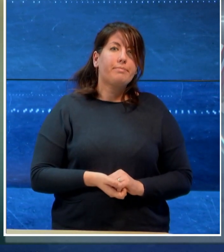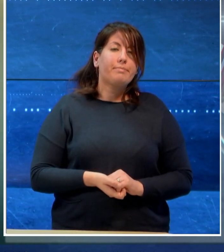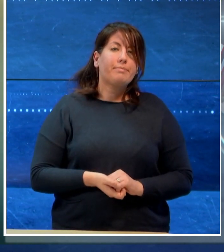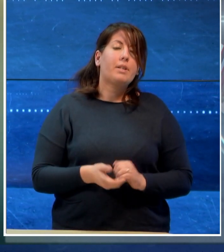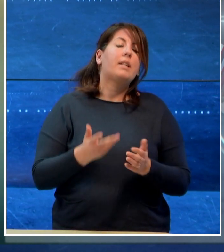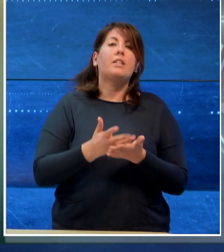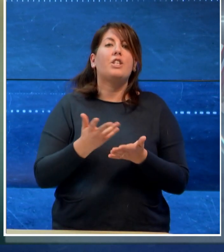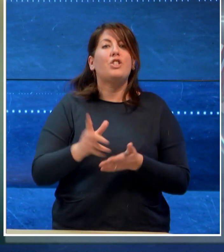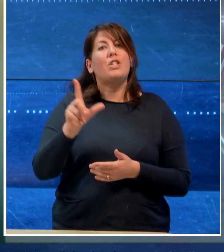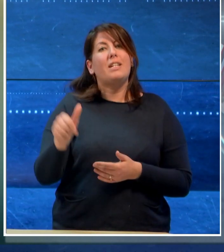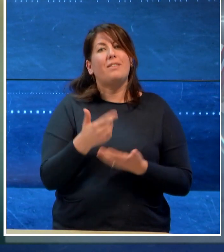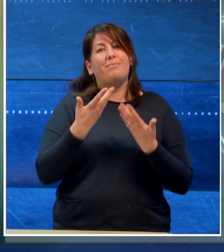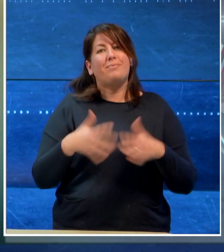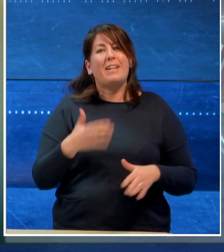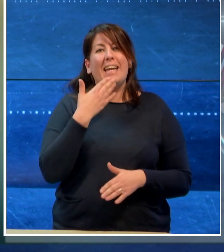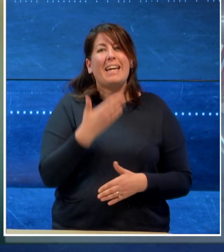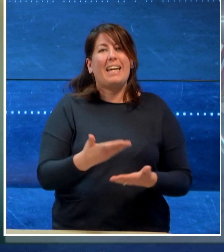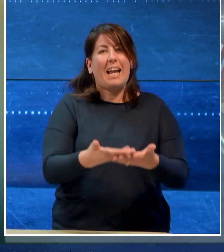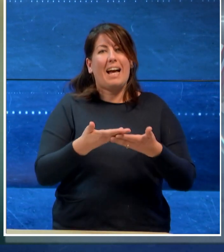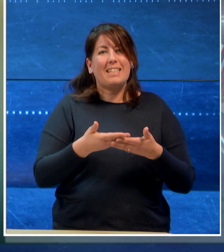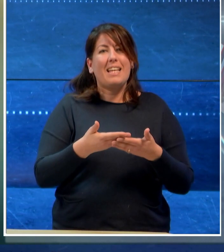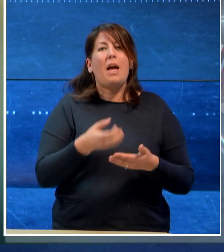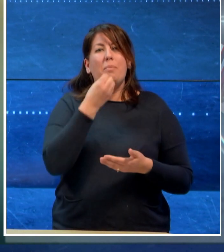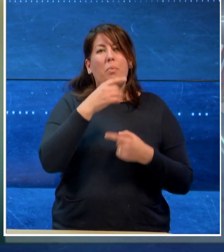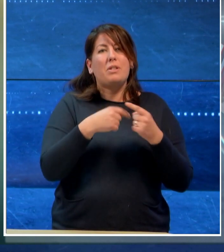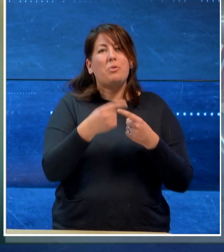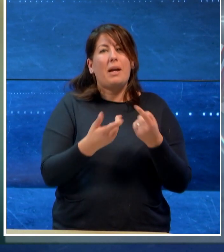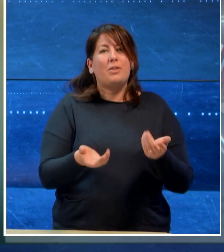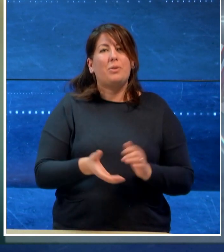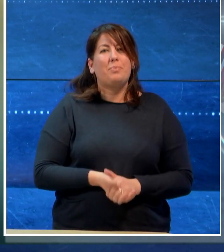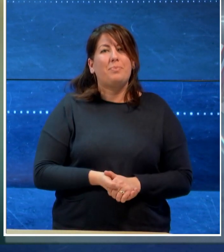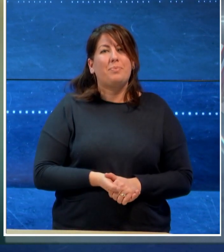E con il TgList è tutto, grazie per averci seguito, buon proseguimento.